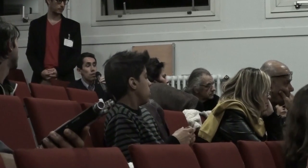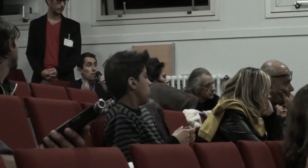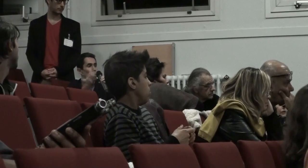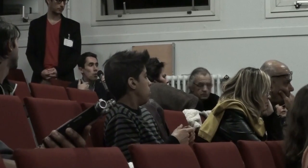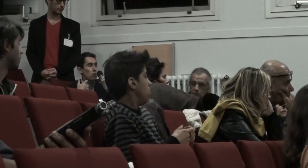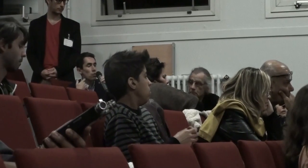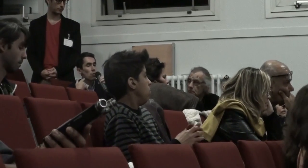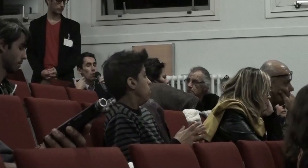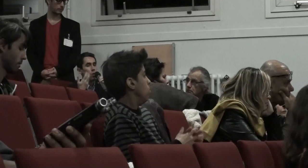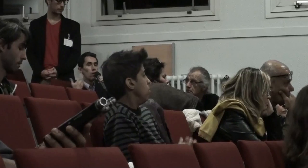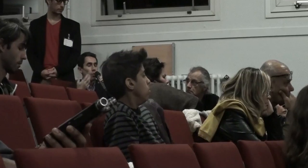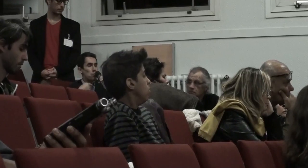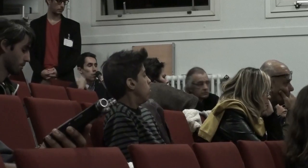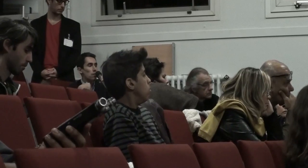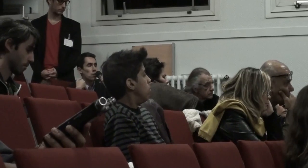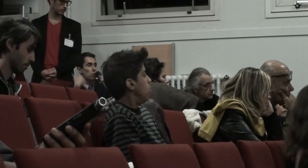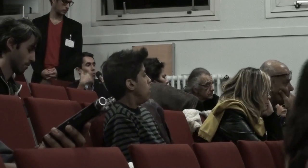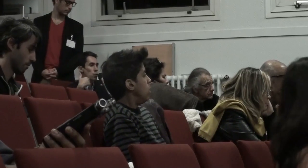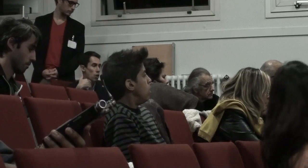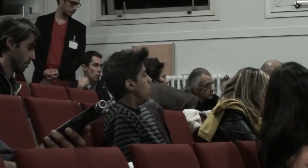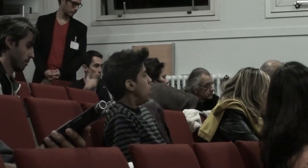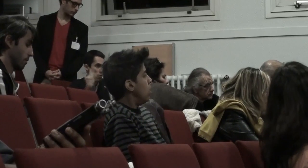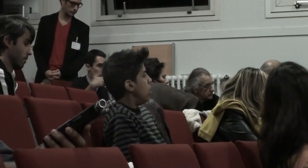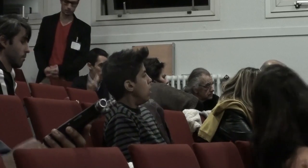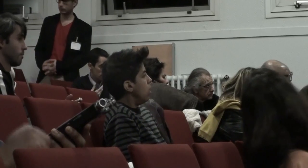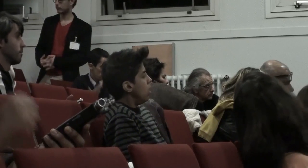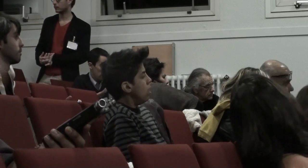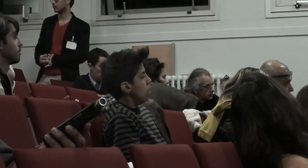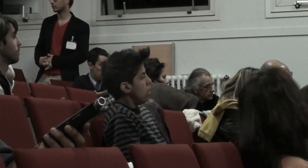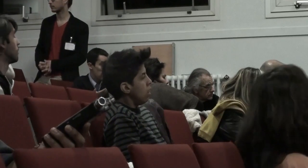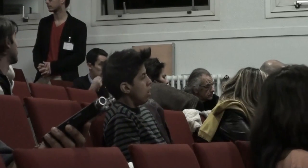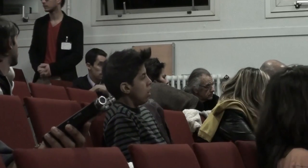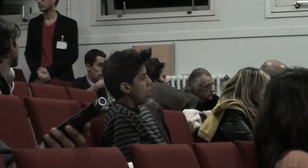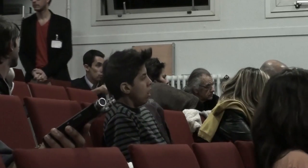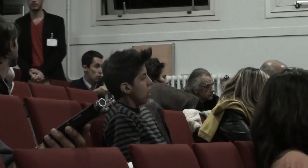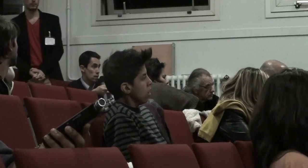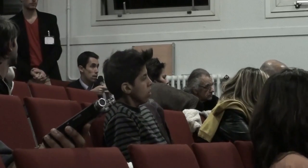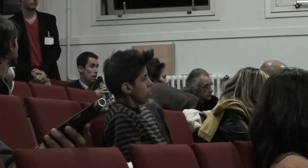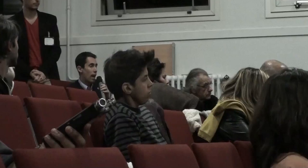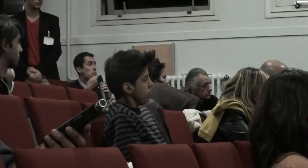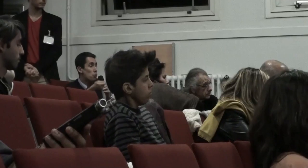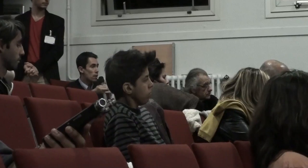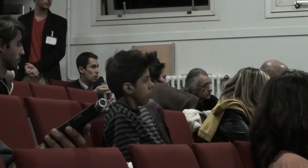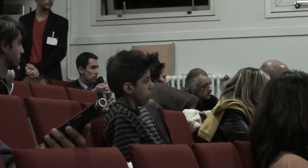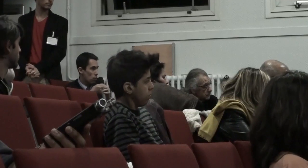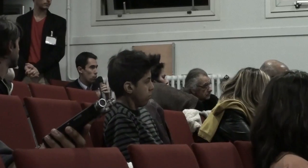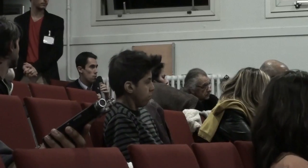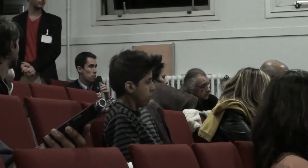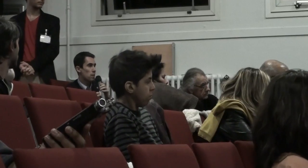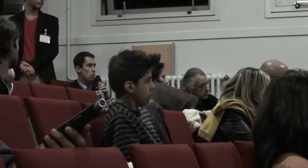disaient mais comment est-ce que on a pu intervenir sur mon corps et puis c'est vrai que c'est quelque chose qui est imposé à l'enfant on ne lui demande pas son